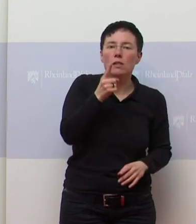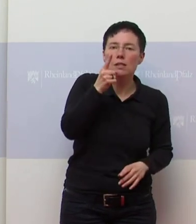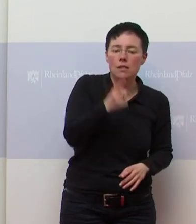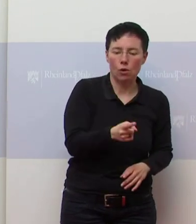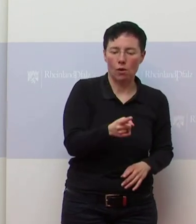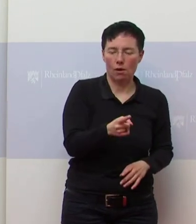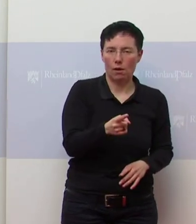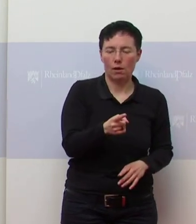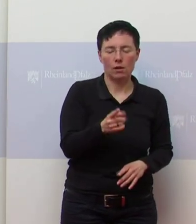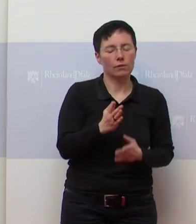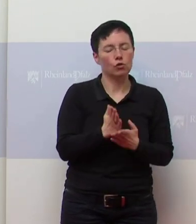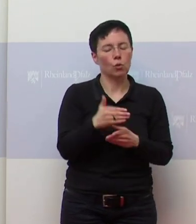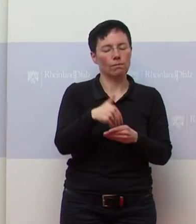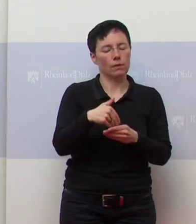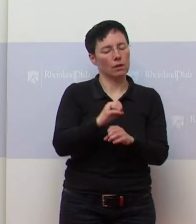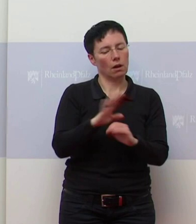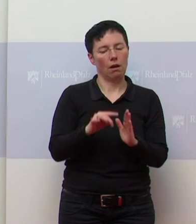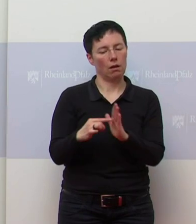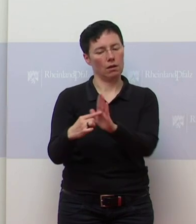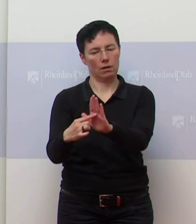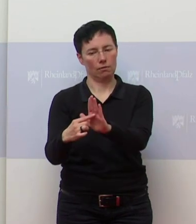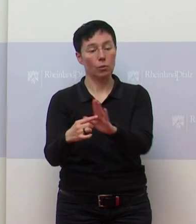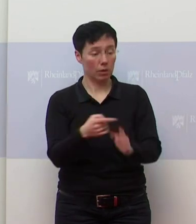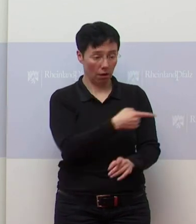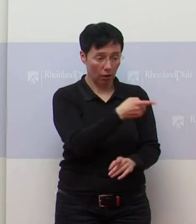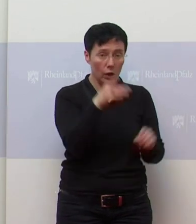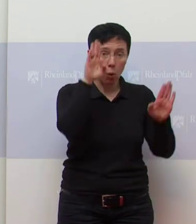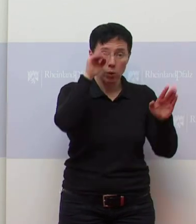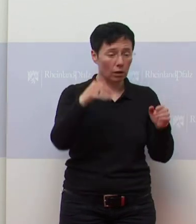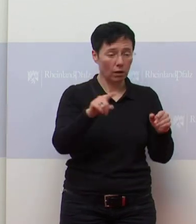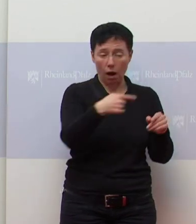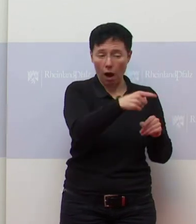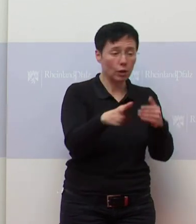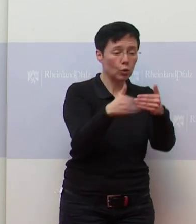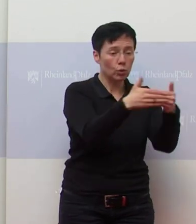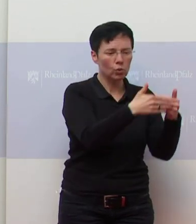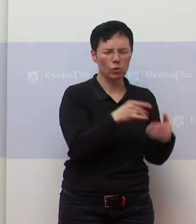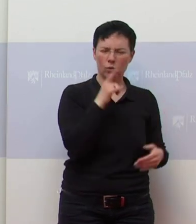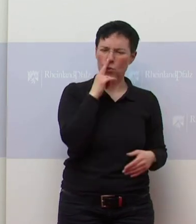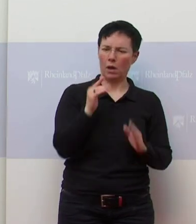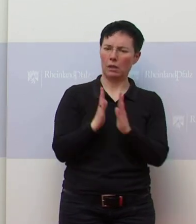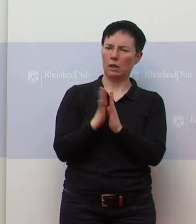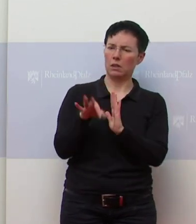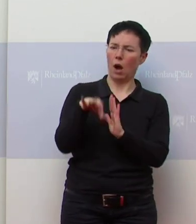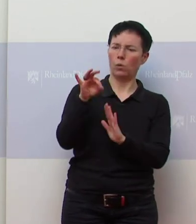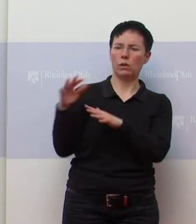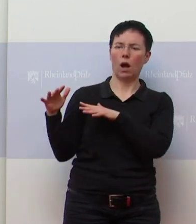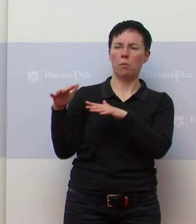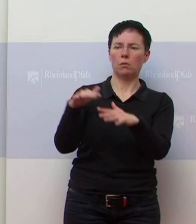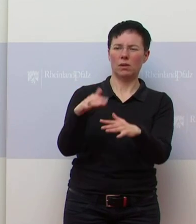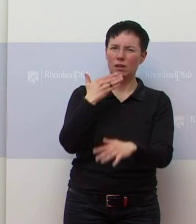kaum vermitteln kann, dass man eigentlich über Ostern jetzt alles zur Ruhe bringt und dann eben in der Kirche Versammlungen in